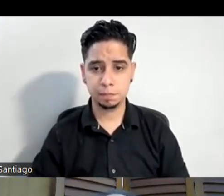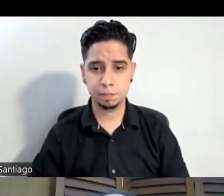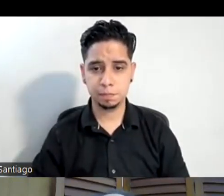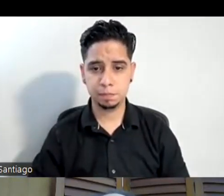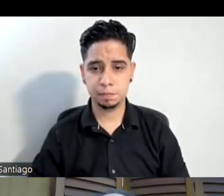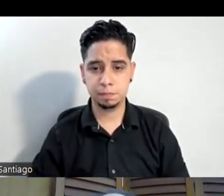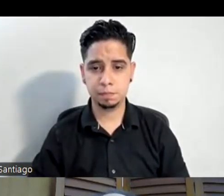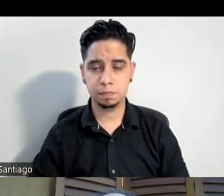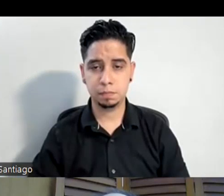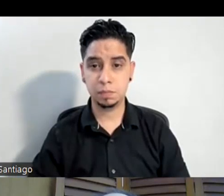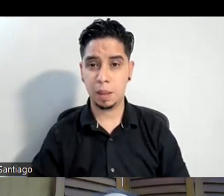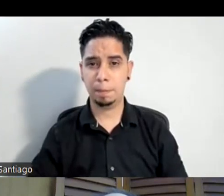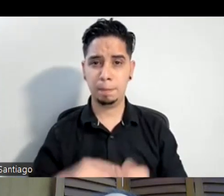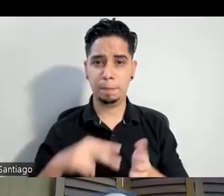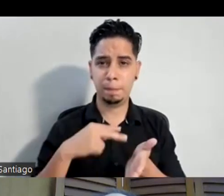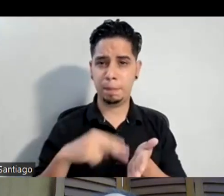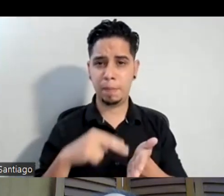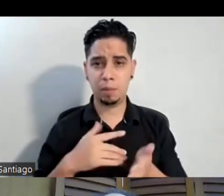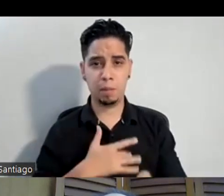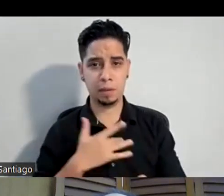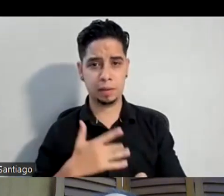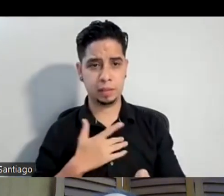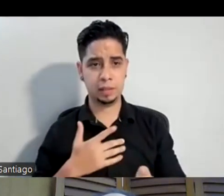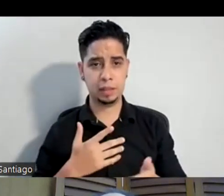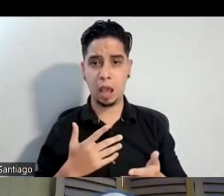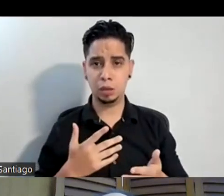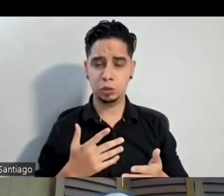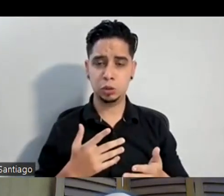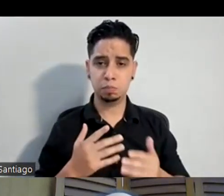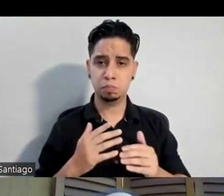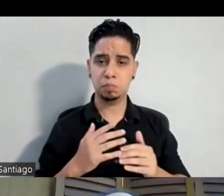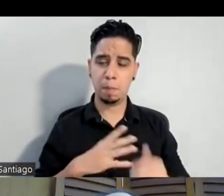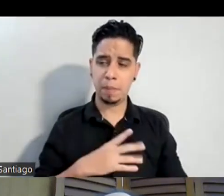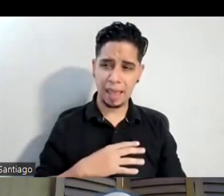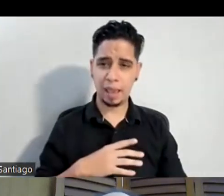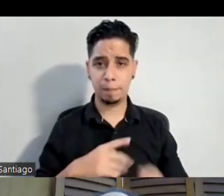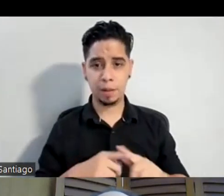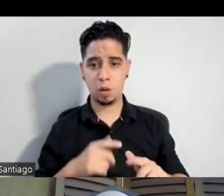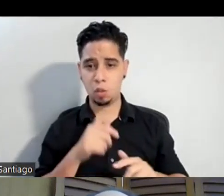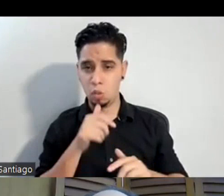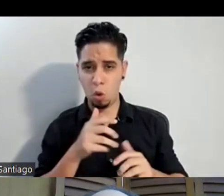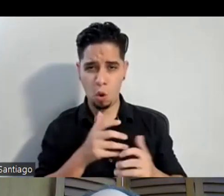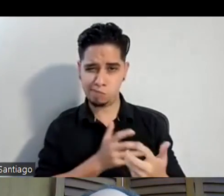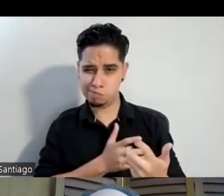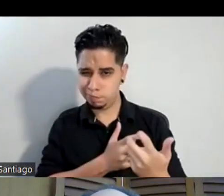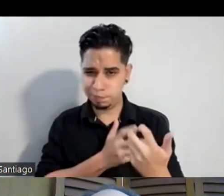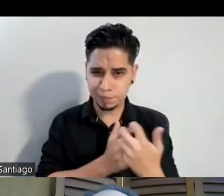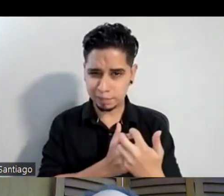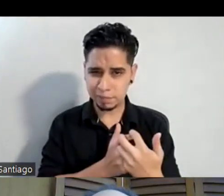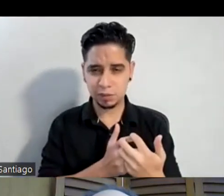el baile, pues, no me sentía tanto que respiraba. Me gustaba, pero no, no me sentía que era